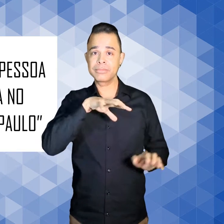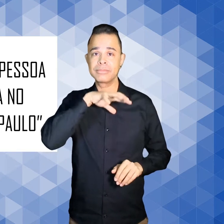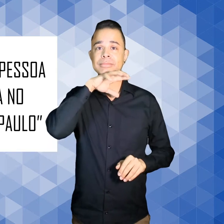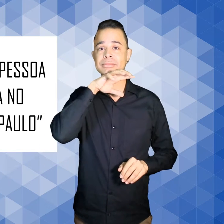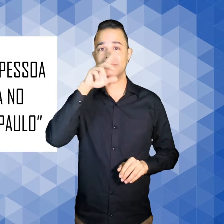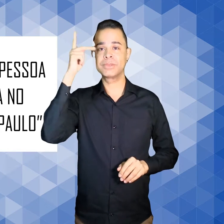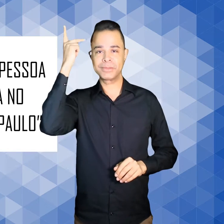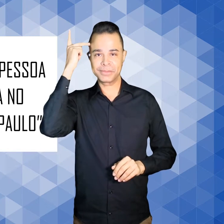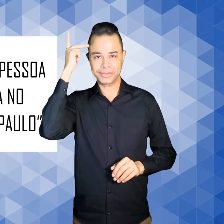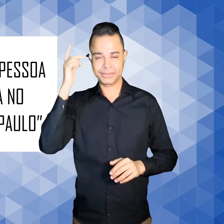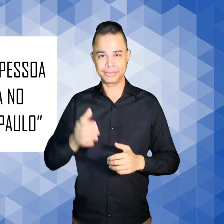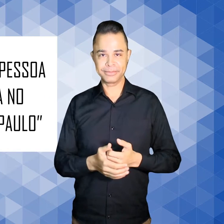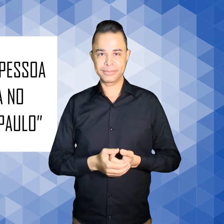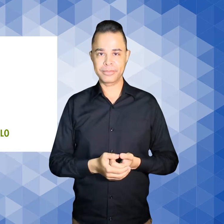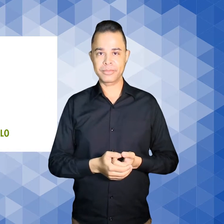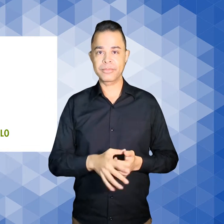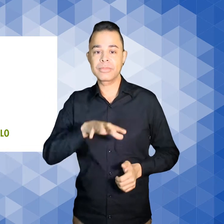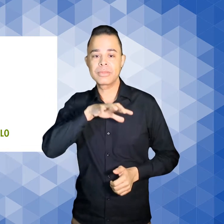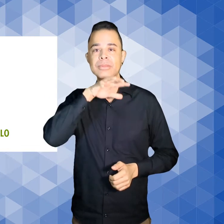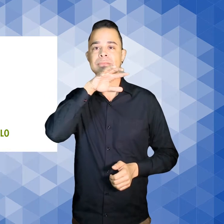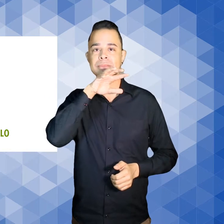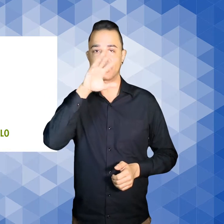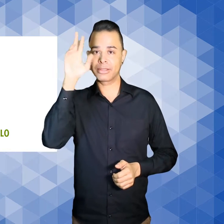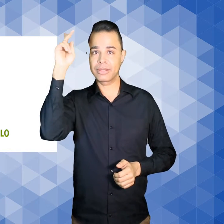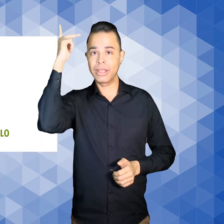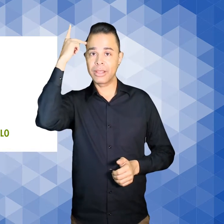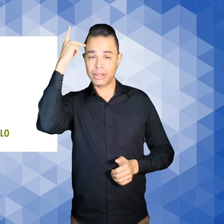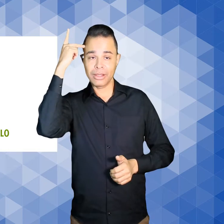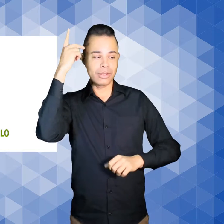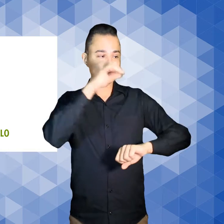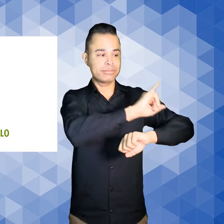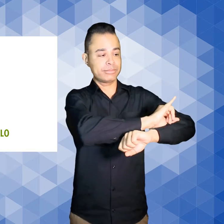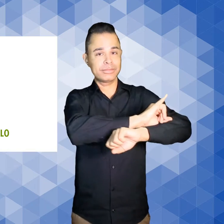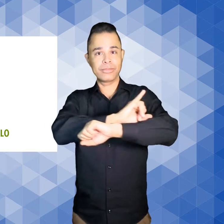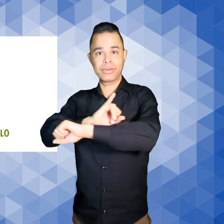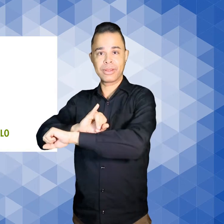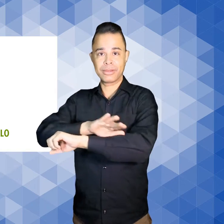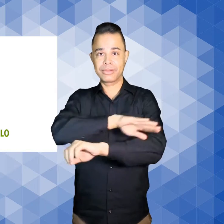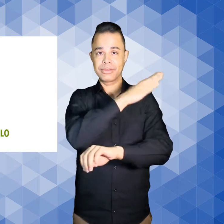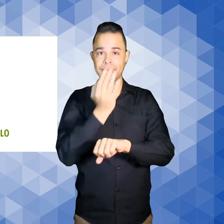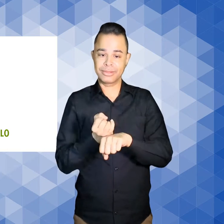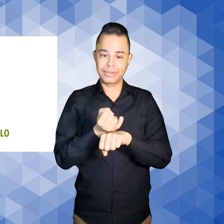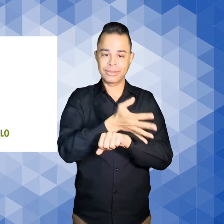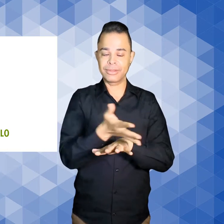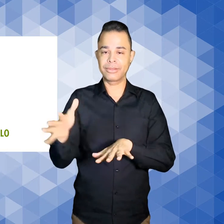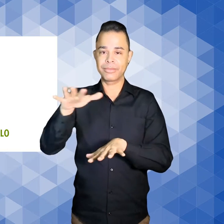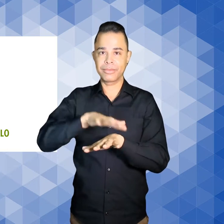O Zoológico de São Paulo ofereceu durante a virada inclusiva nos dias 2, 3